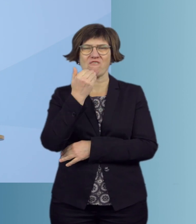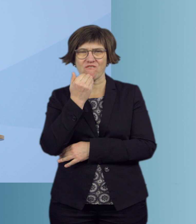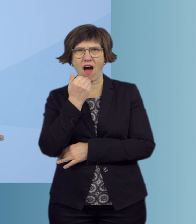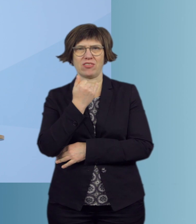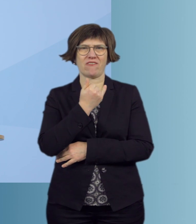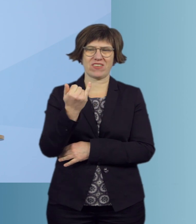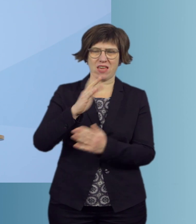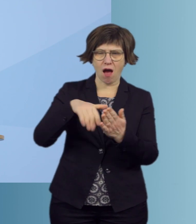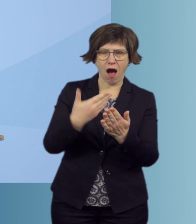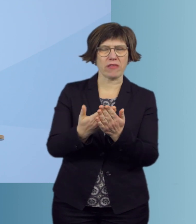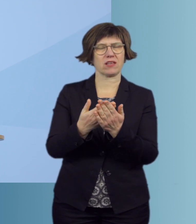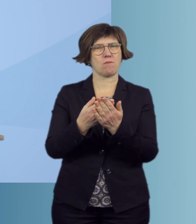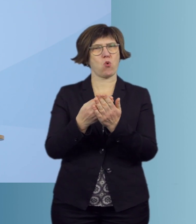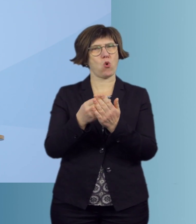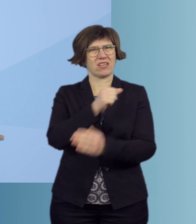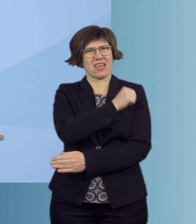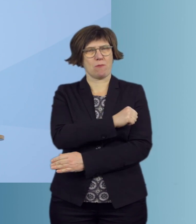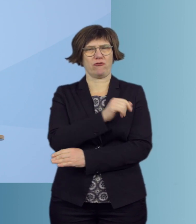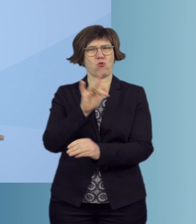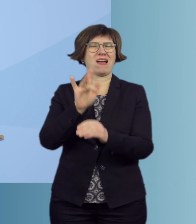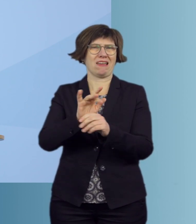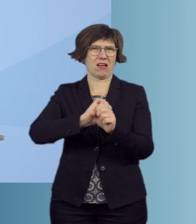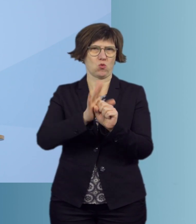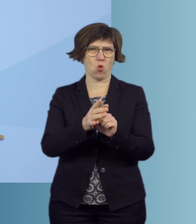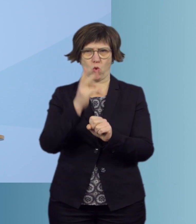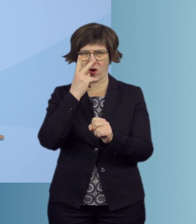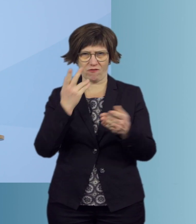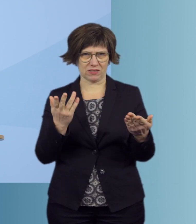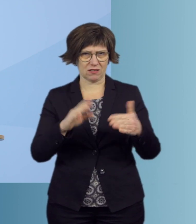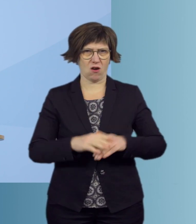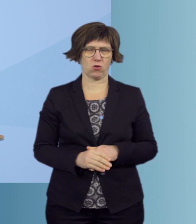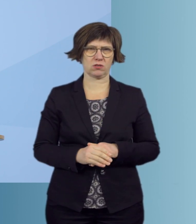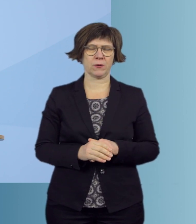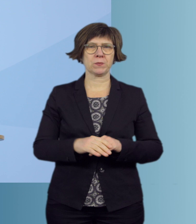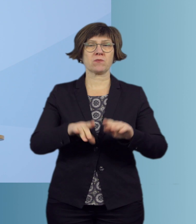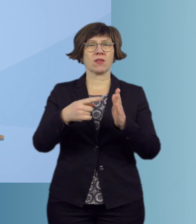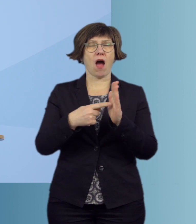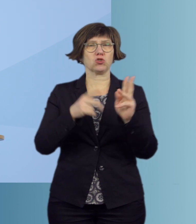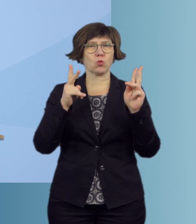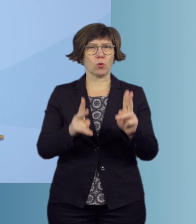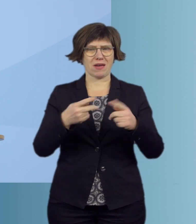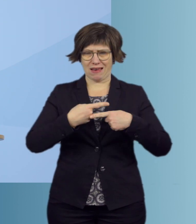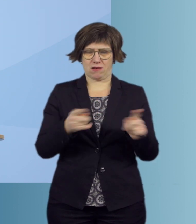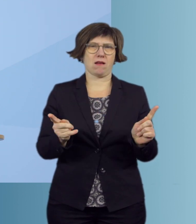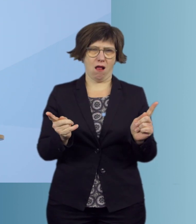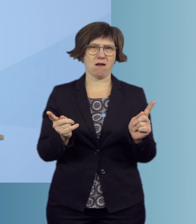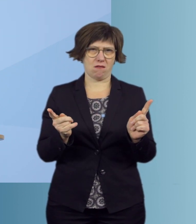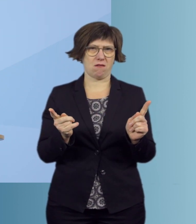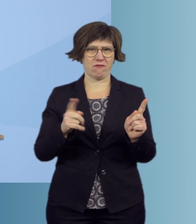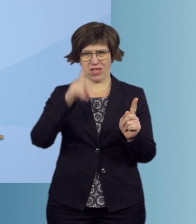das Angebot zu einer Impfung gegen das Coronavirus gemacht wird. Anspruchsberechtigt sind generell alle, die in